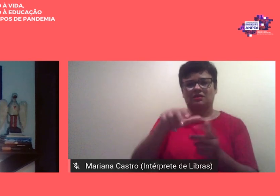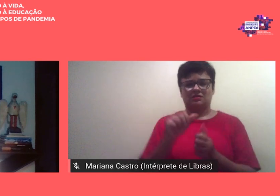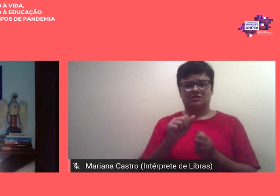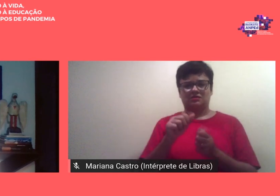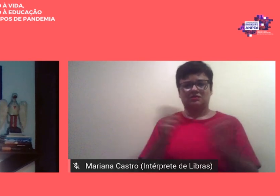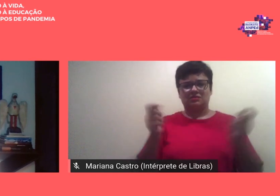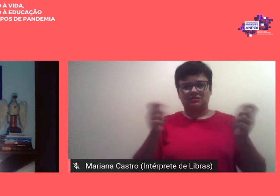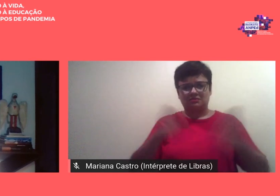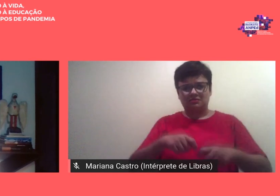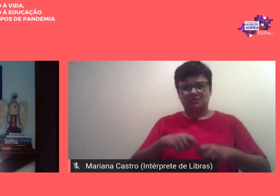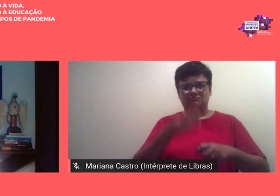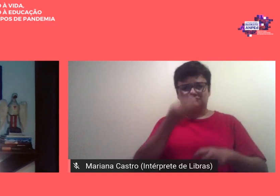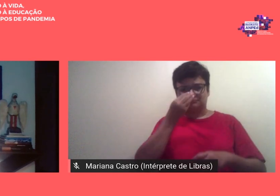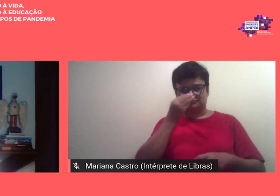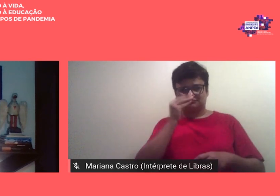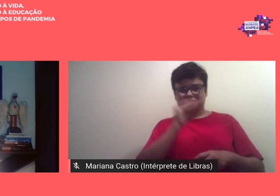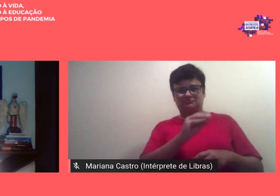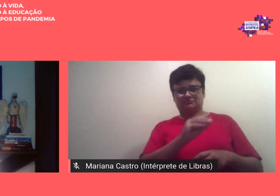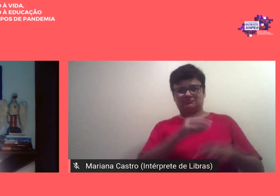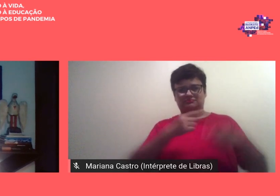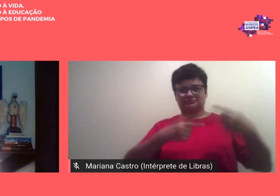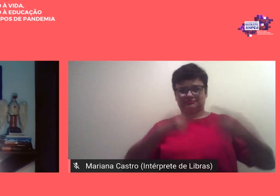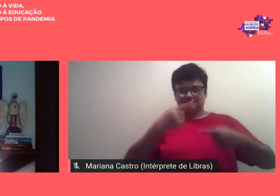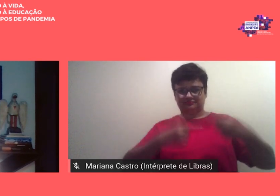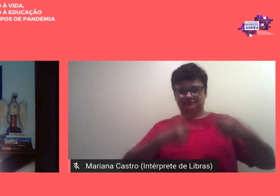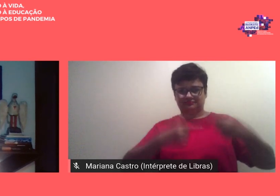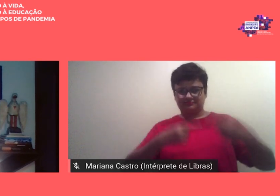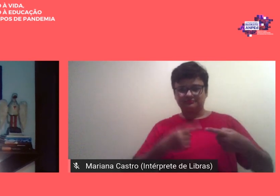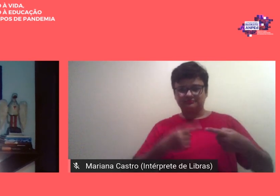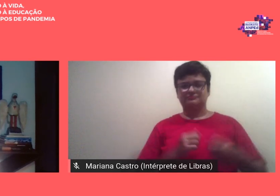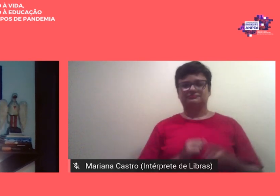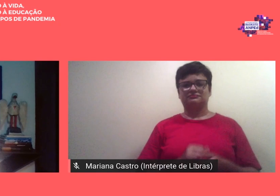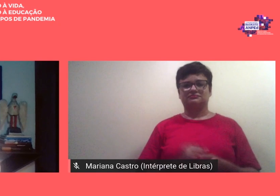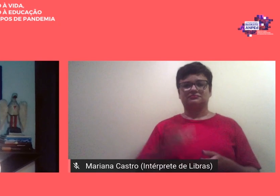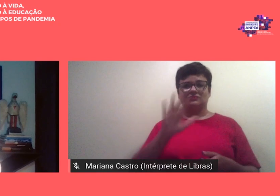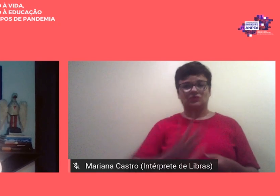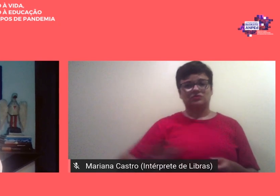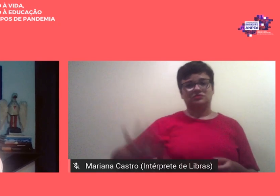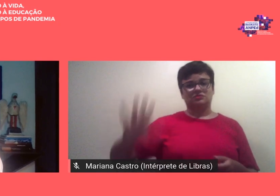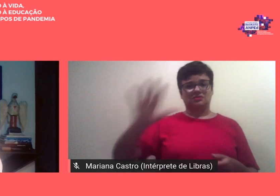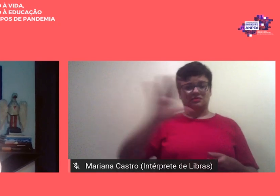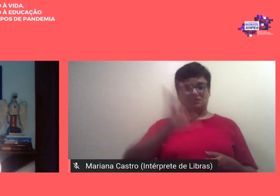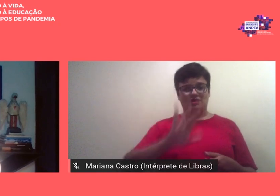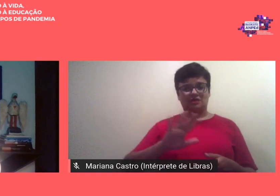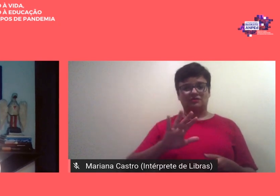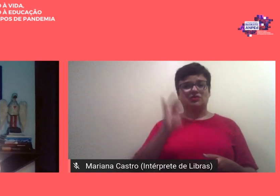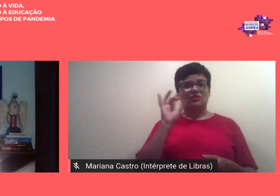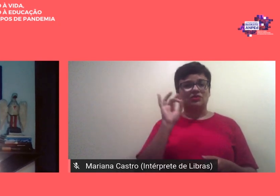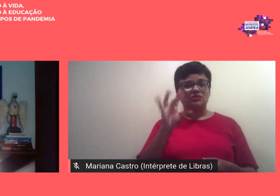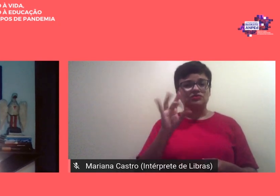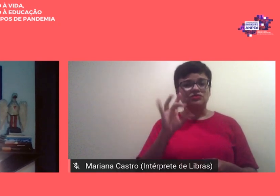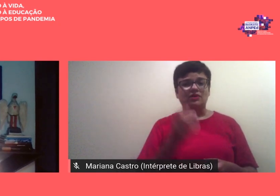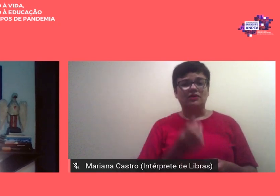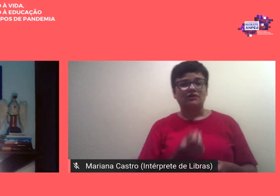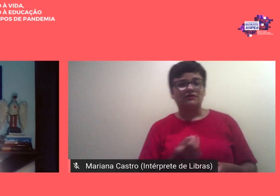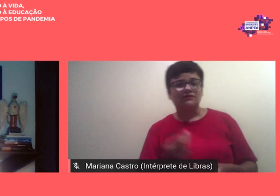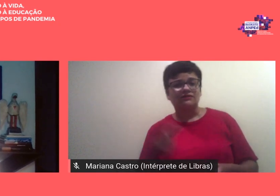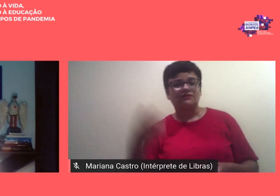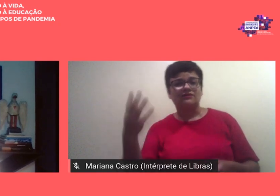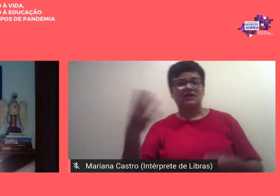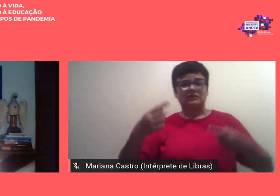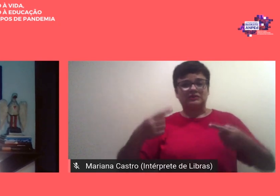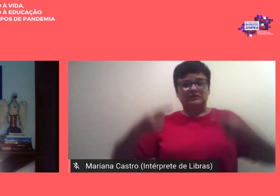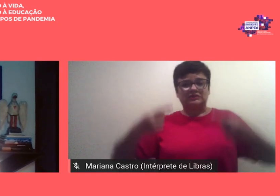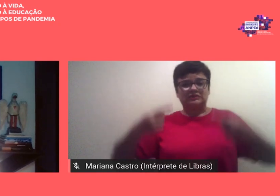negacionismo o cenário trouxe não apenas inúmeros desafios para realizar essa